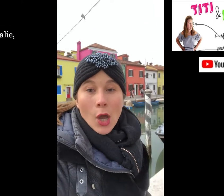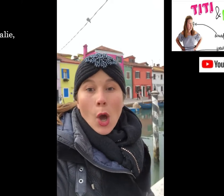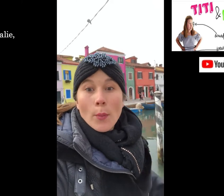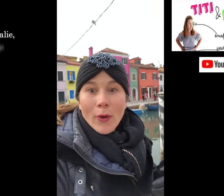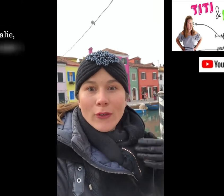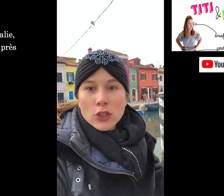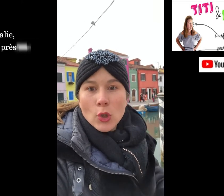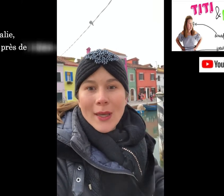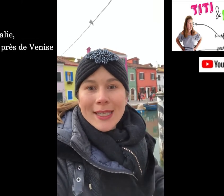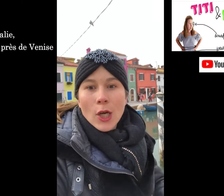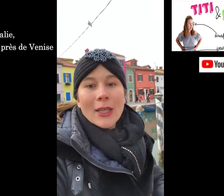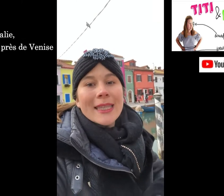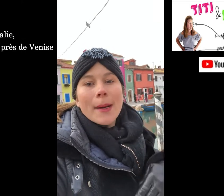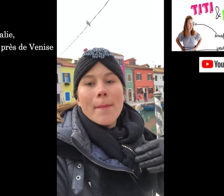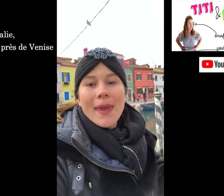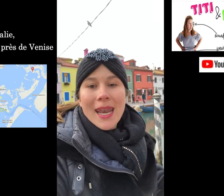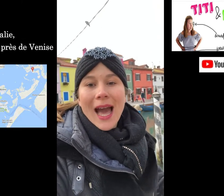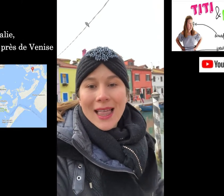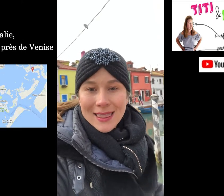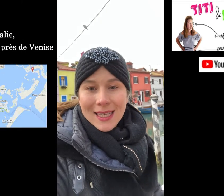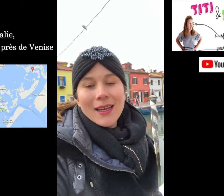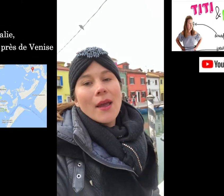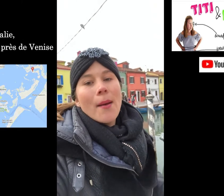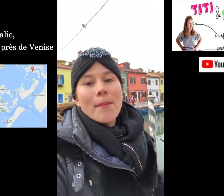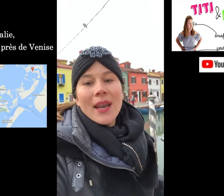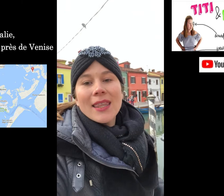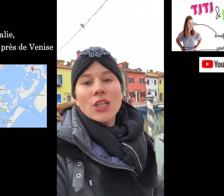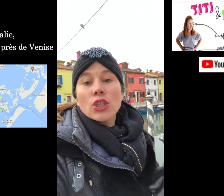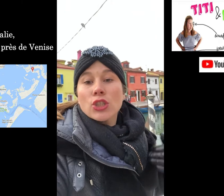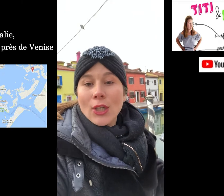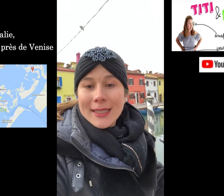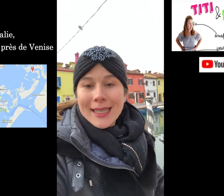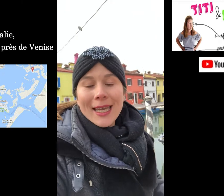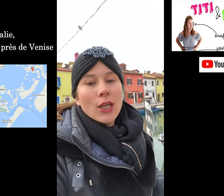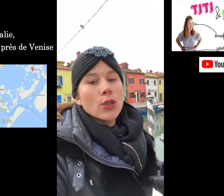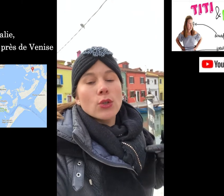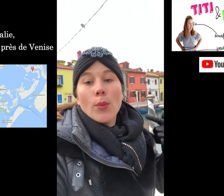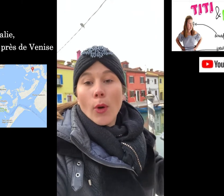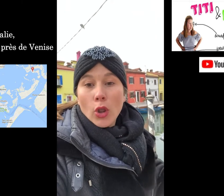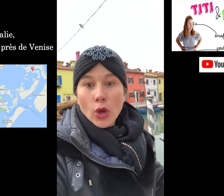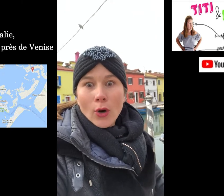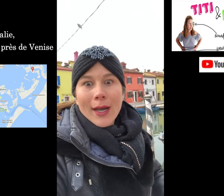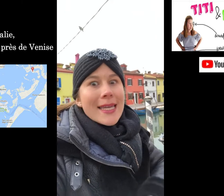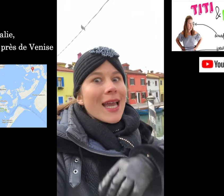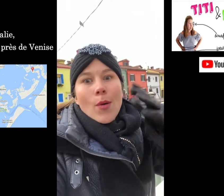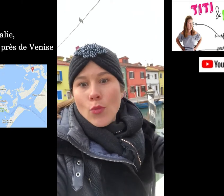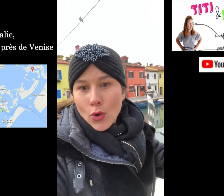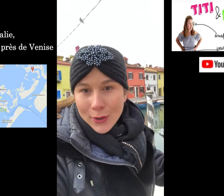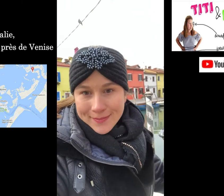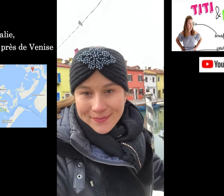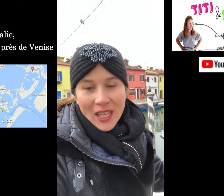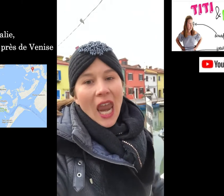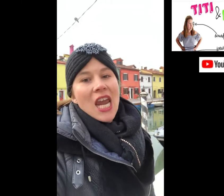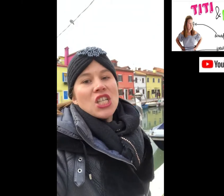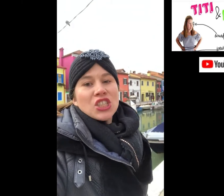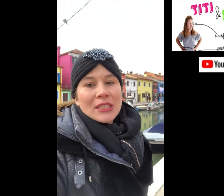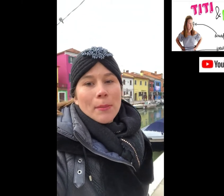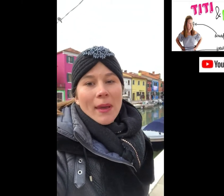Je vous souhaite une très belle année, pleine de santé, de bonheur et d'amour. J'espère